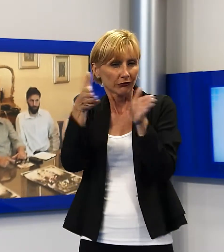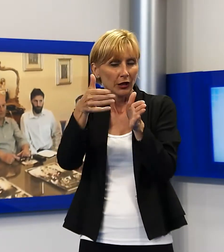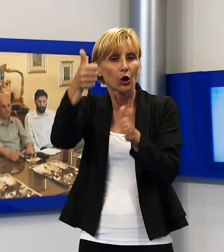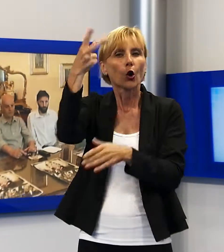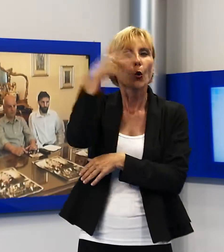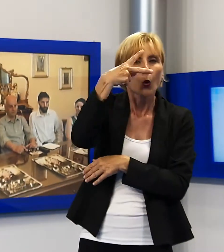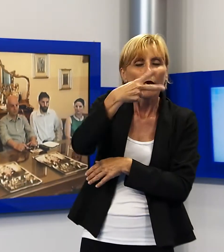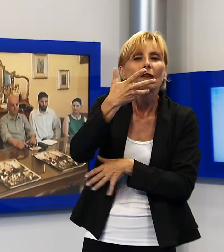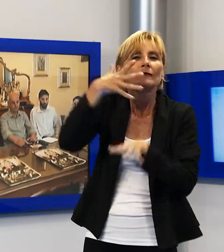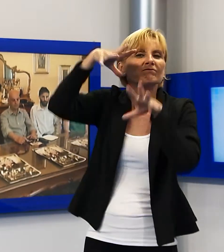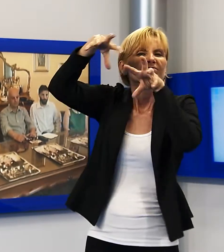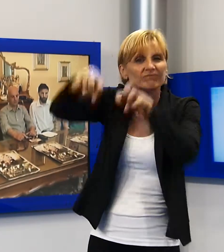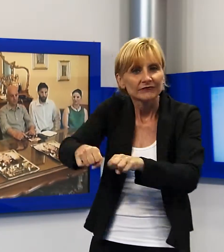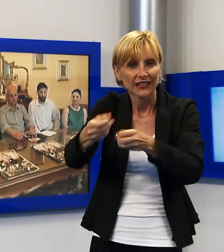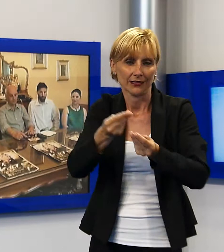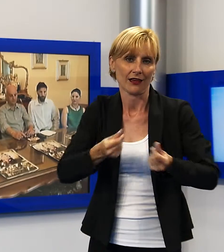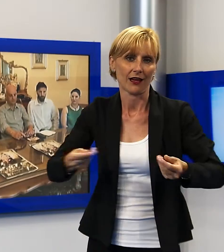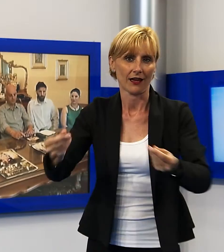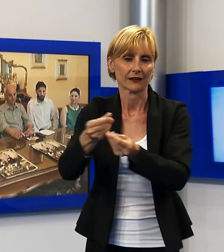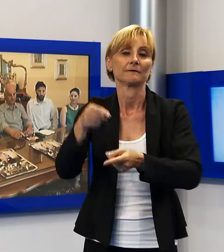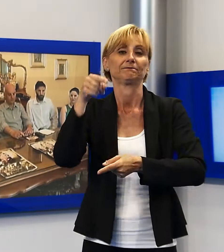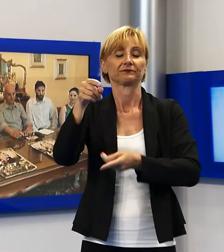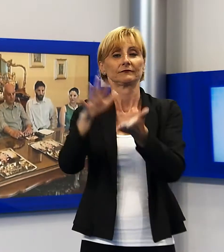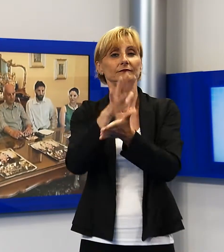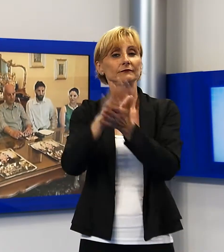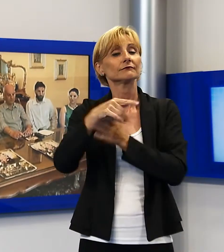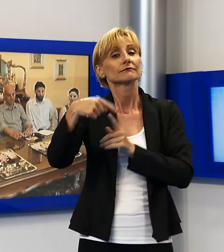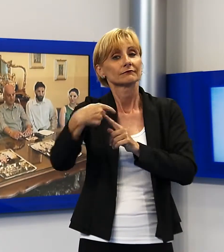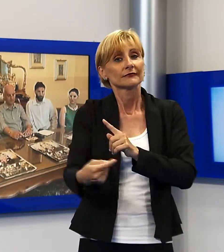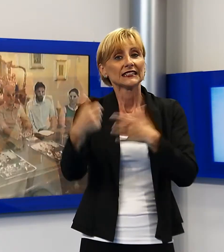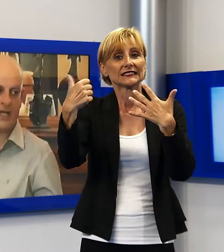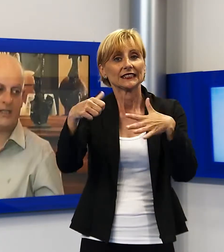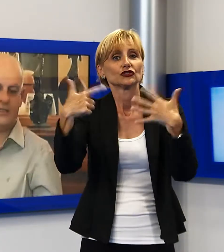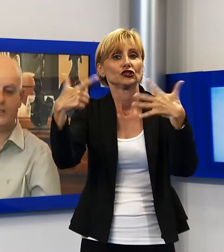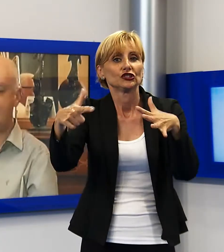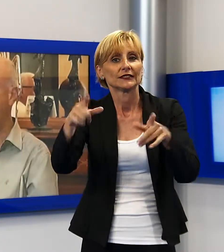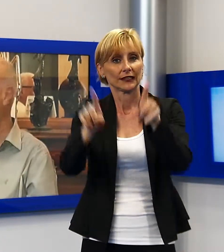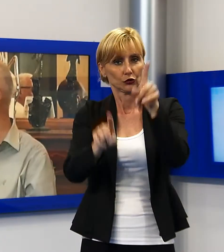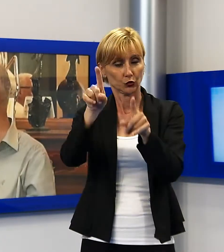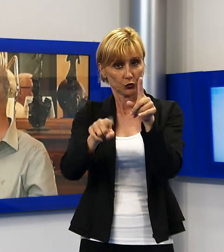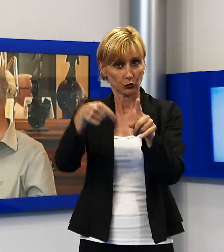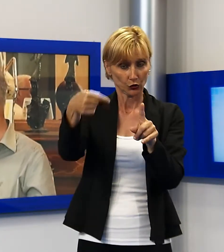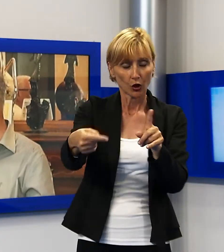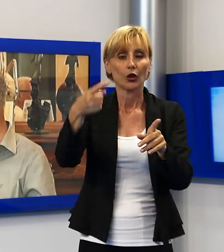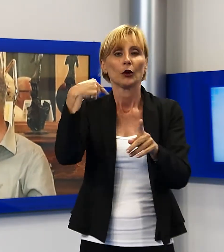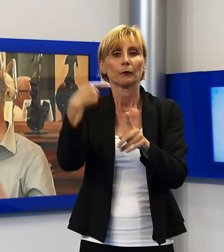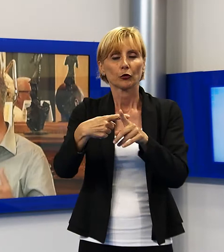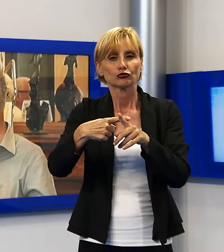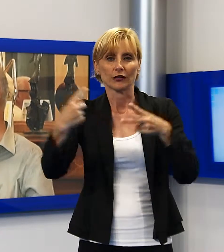conquistare queste terre. La manifestazione si svolgerà il 16 e 17 giugno e vedrà sul campo di battaglia oltre